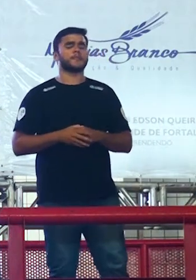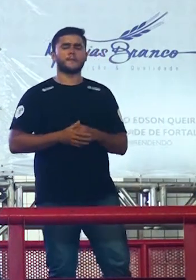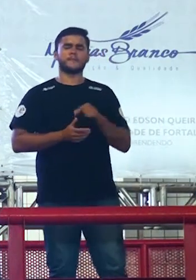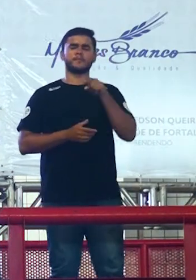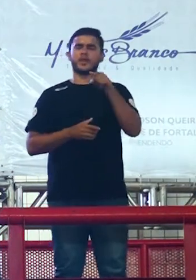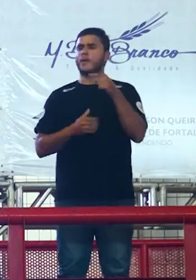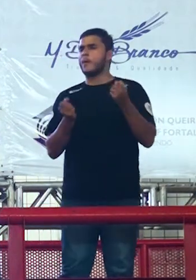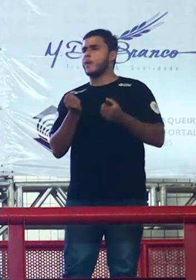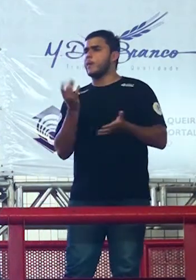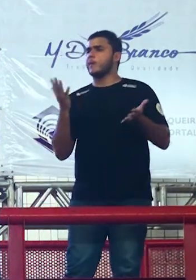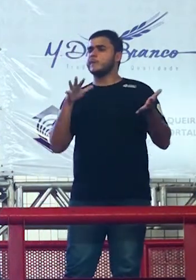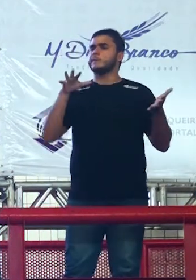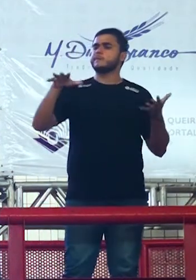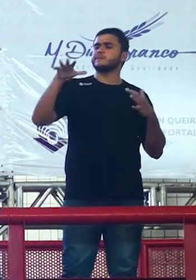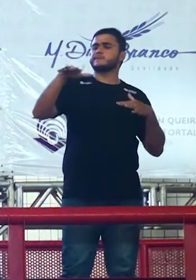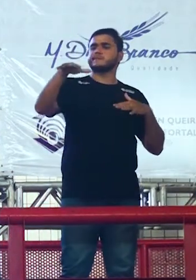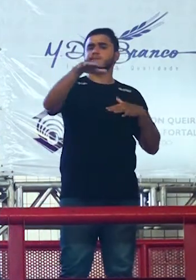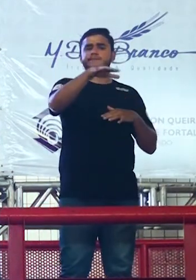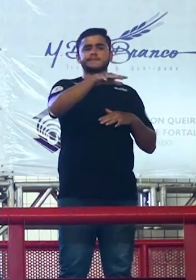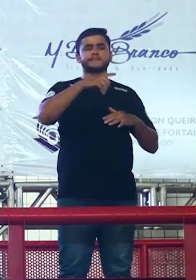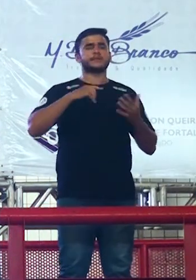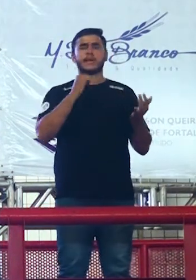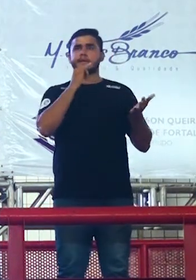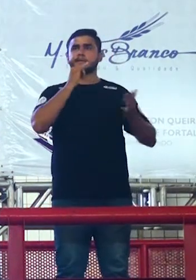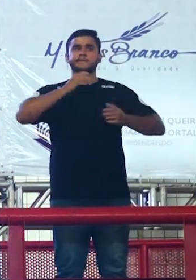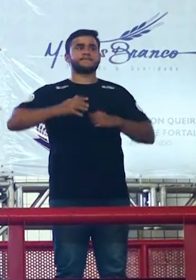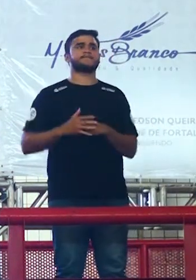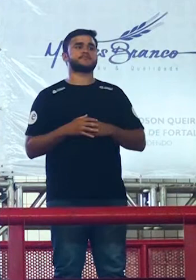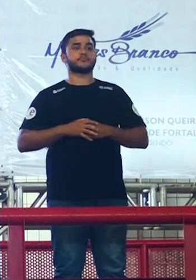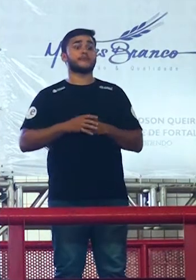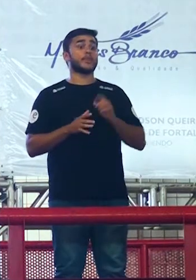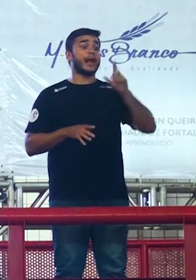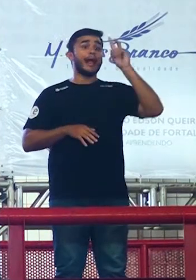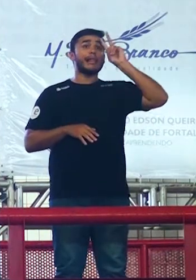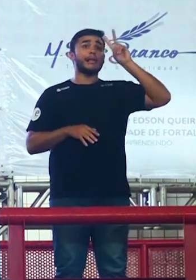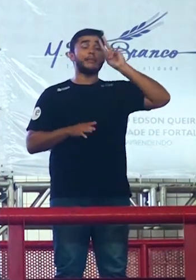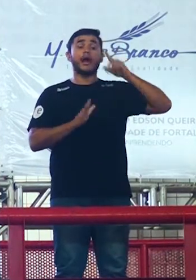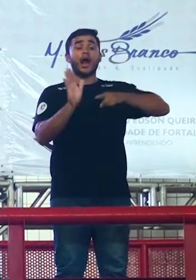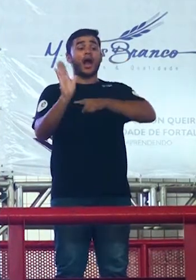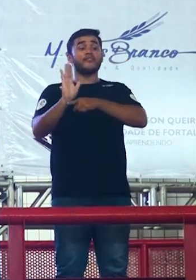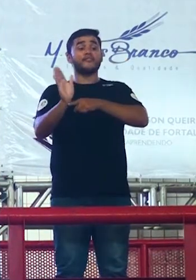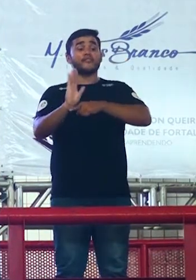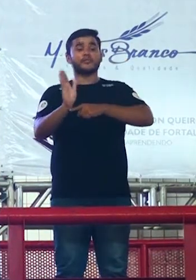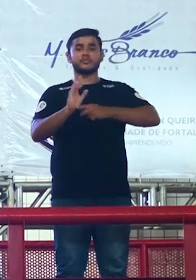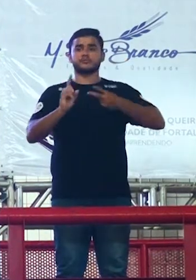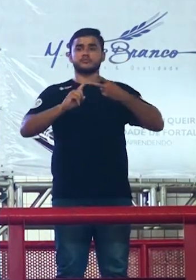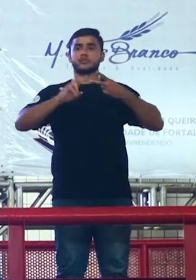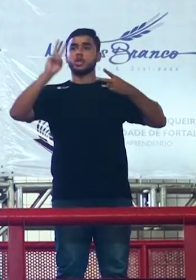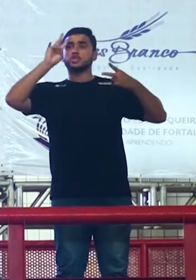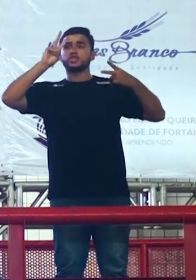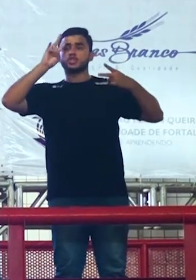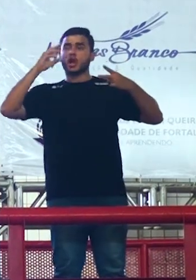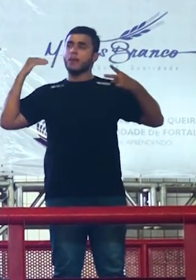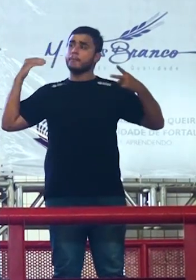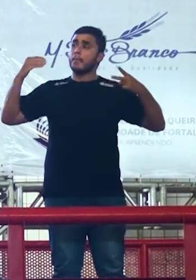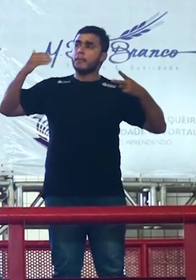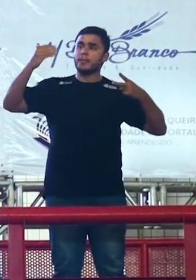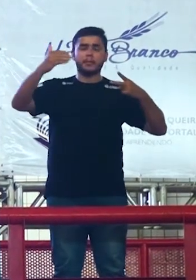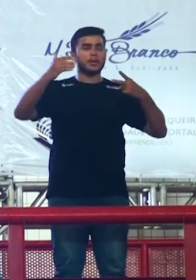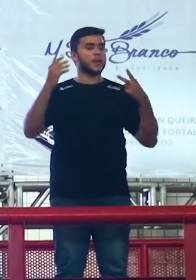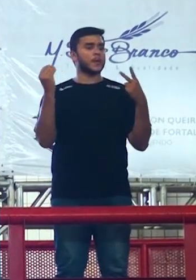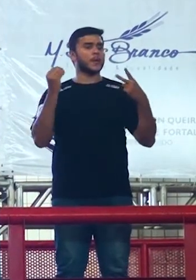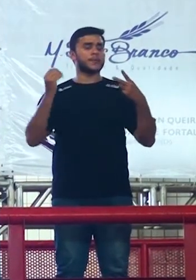no mínimo eu posso usar na minha redação tipo assim eu me lembrei de um filme eu me lembrei de história geral duas